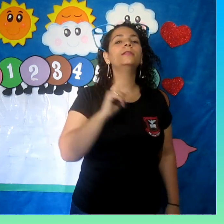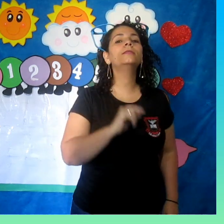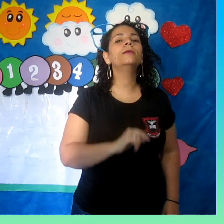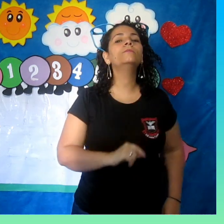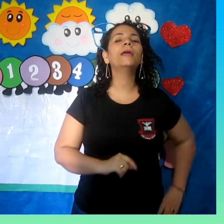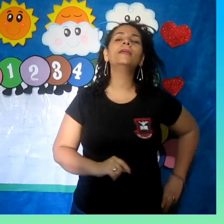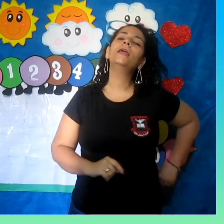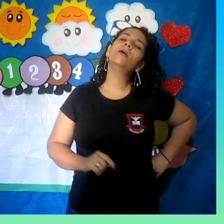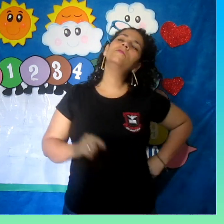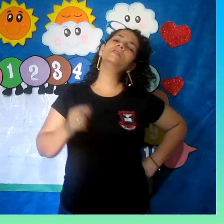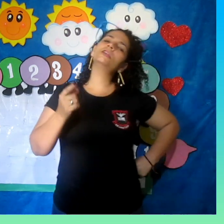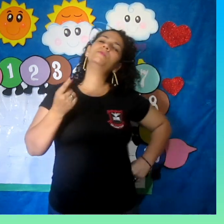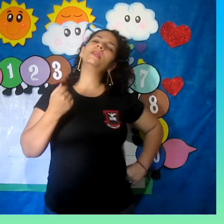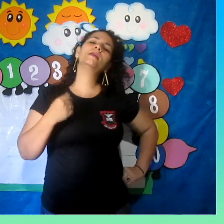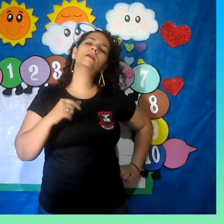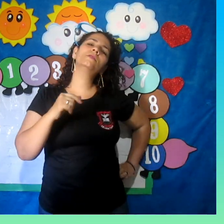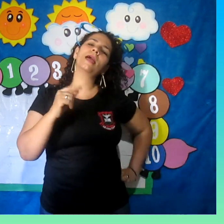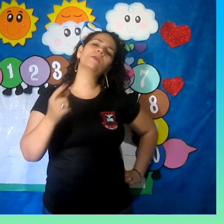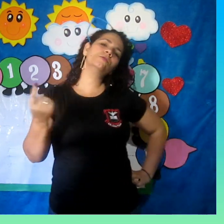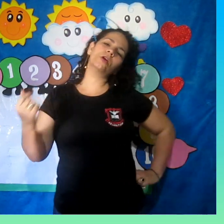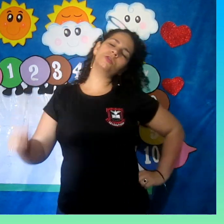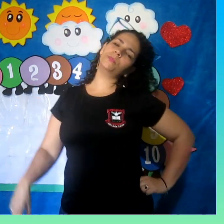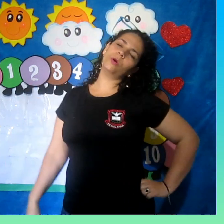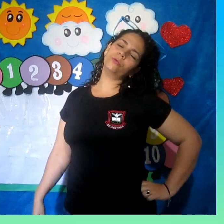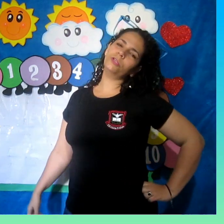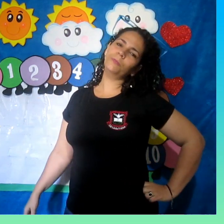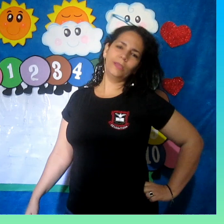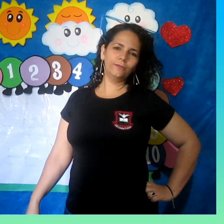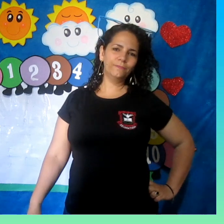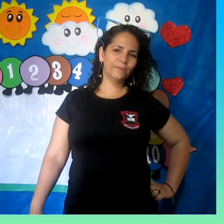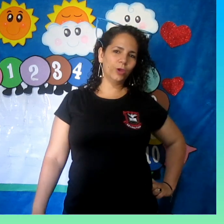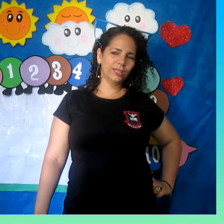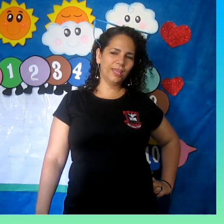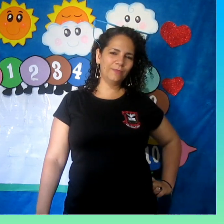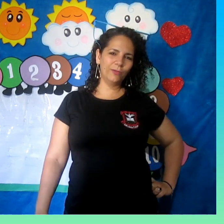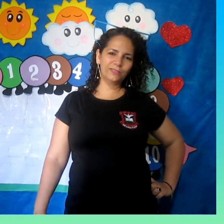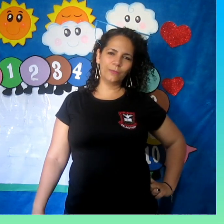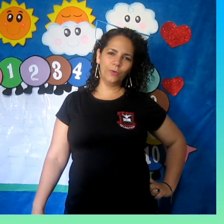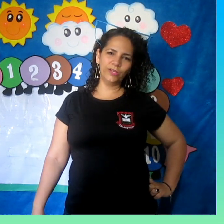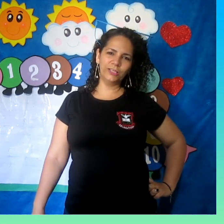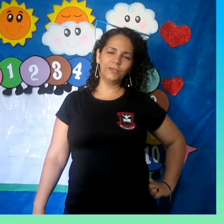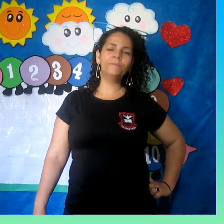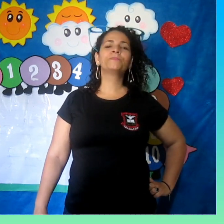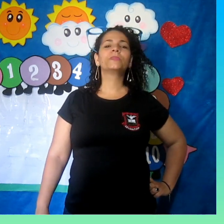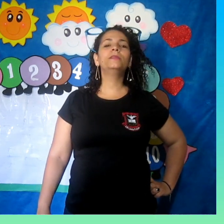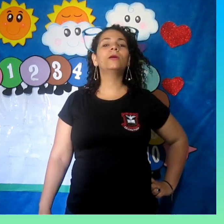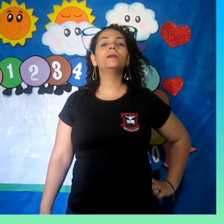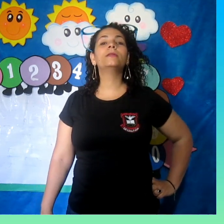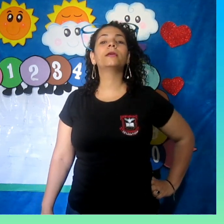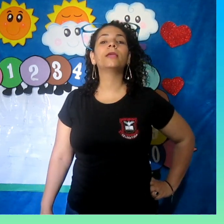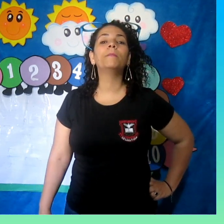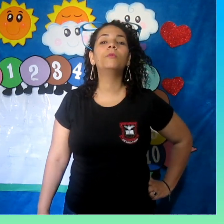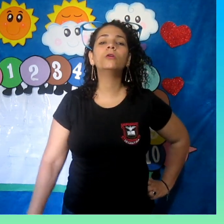também, vocês brincando lá com o nosso porco espinho Ok, meus amores? Então, até daqui a pouco